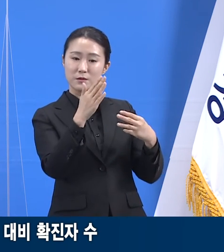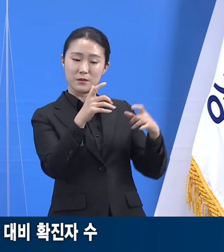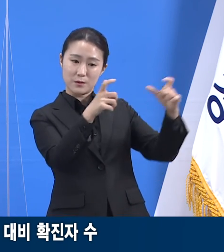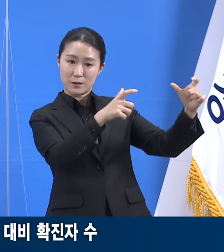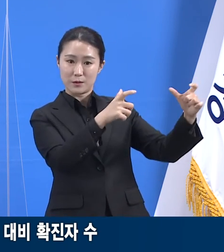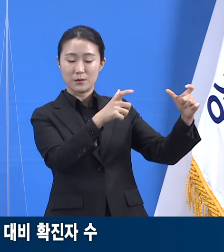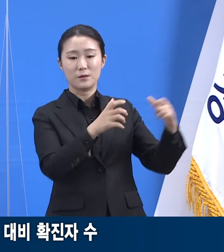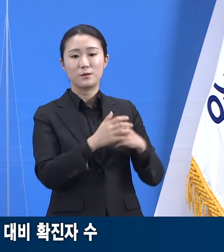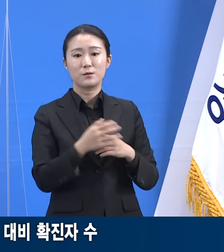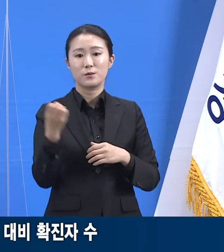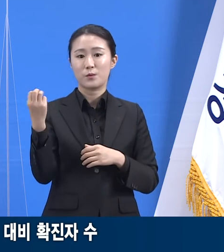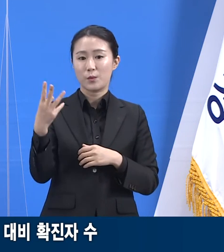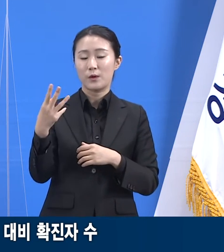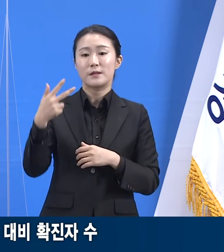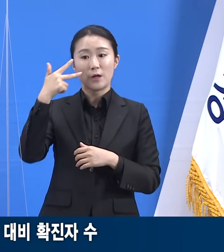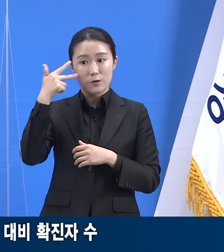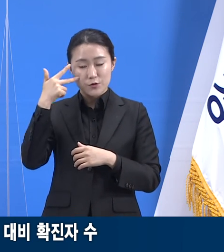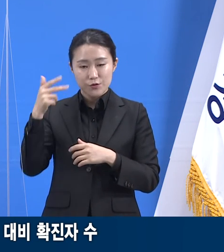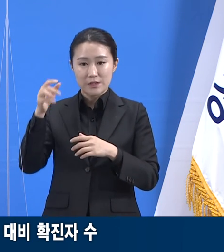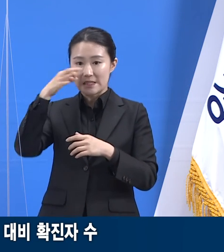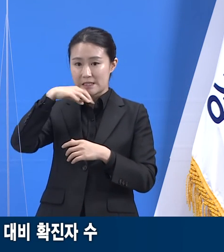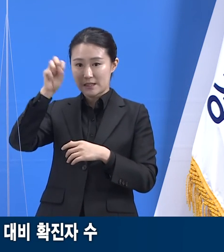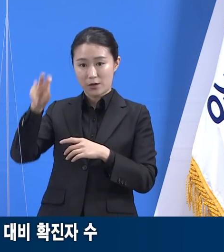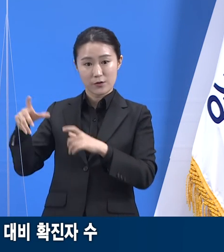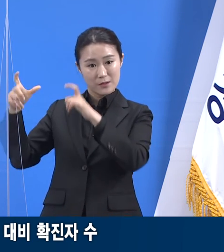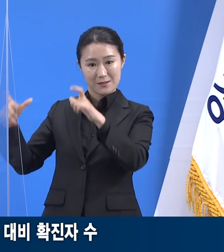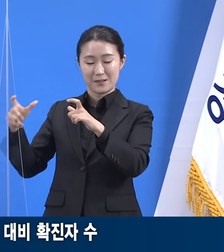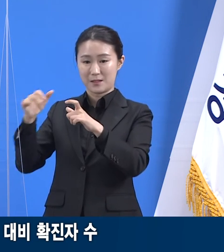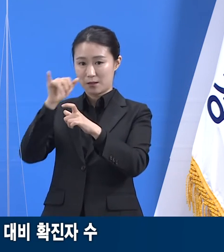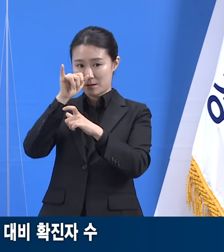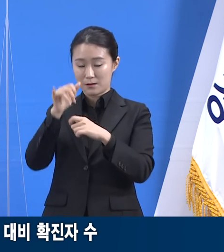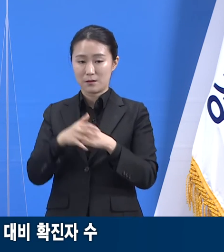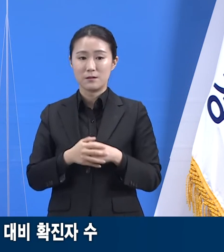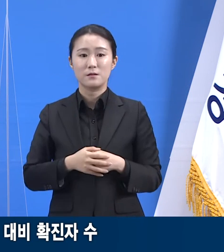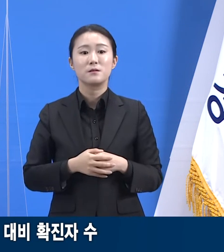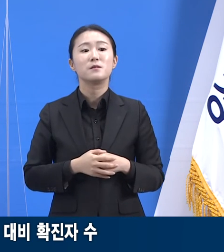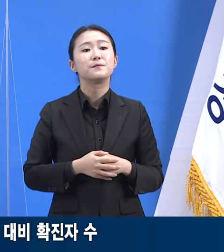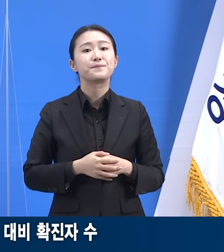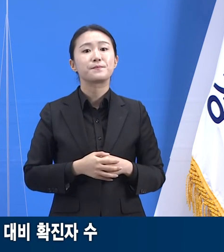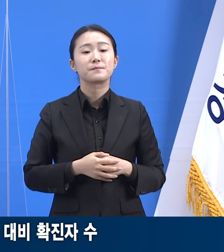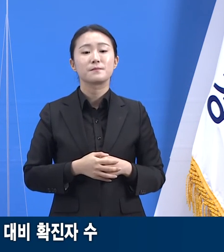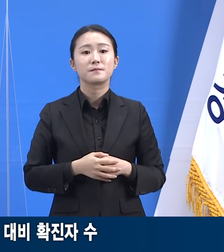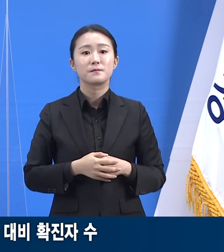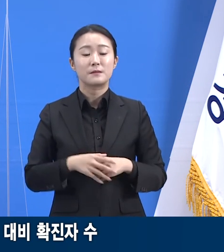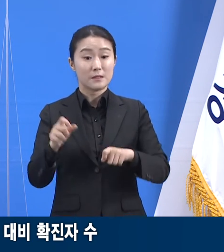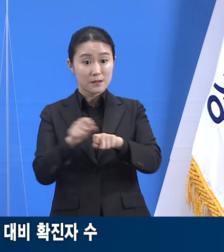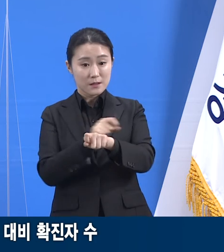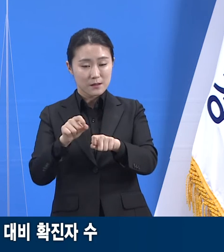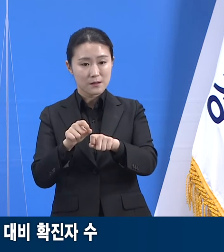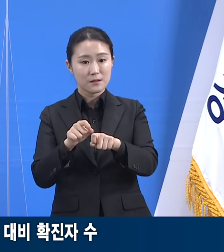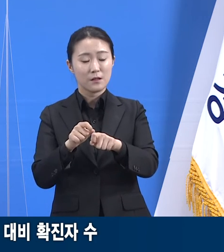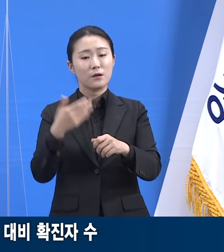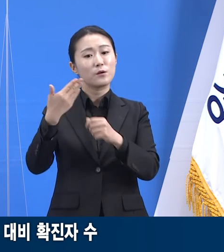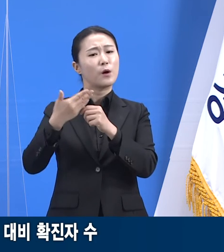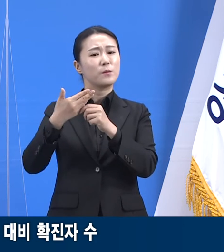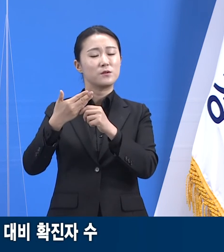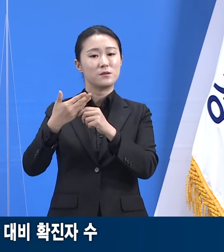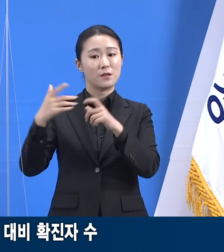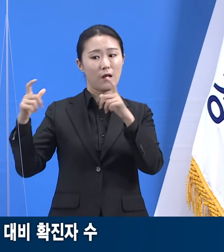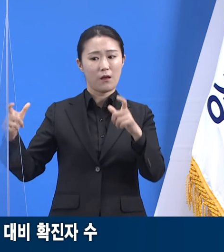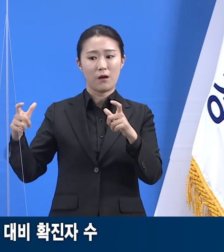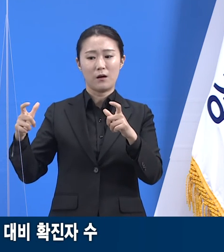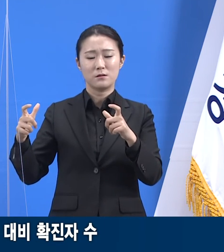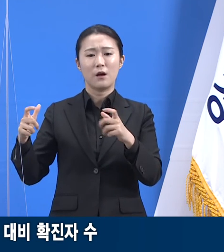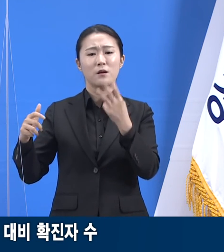각각 인구 10만 명당 11.4명, 19.6명의 수치를 보였습니다. 특히 제9권역은 최근 3주